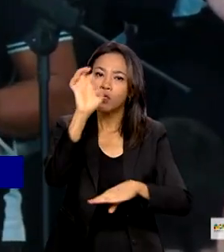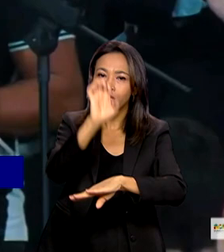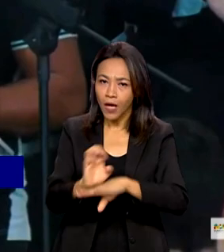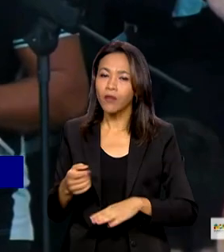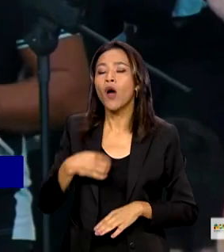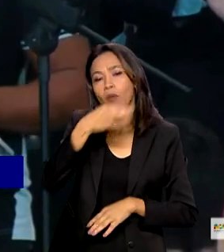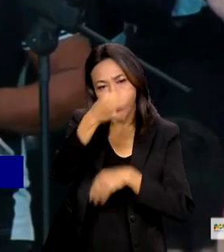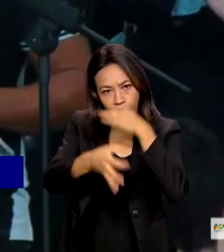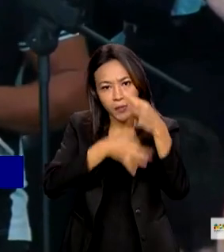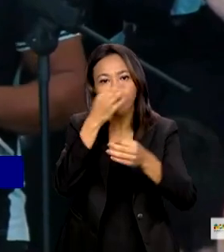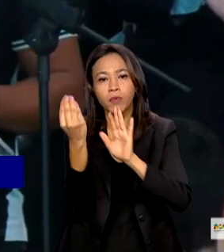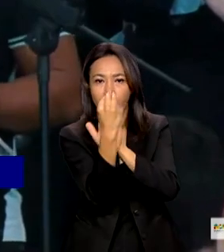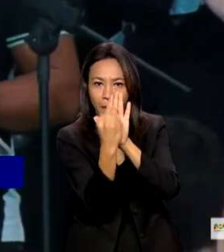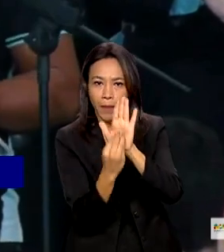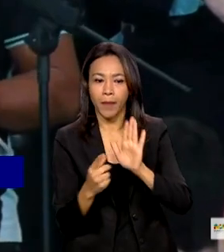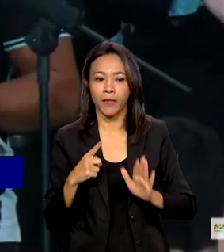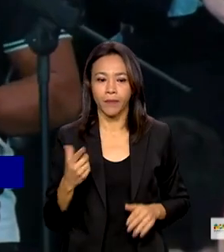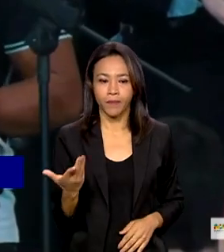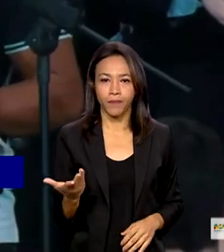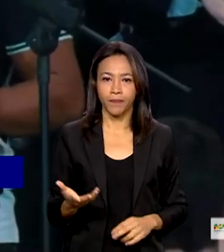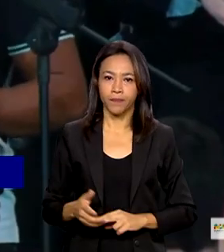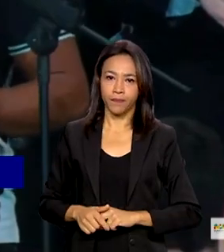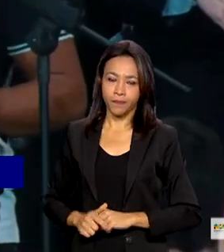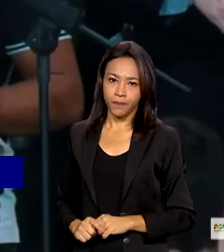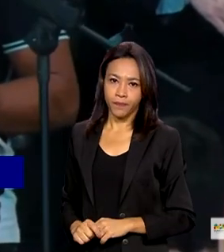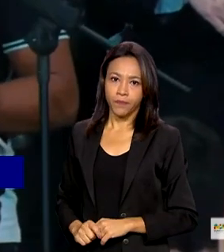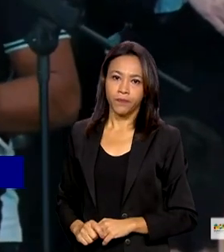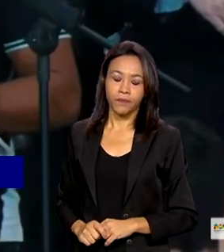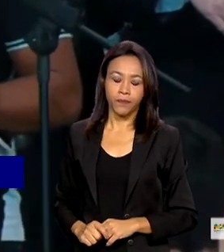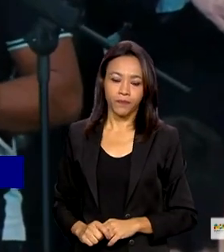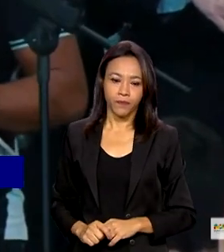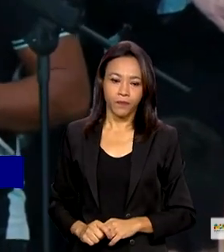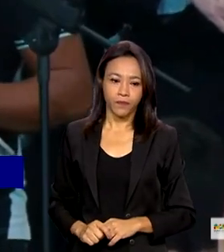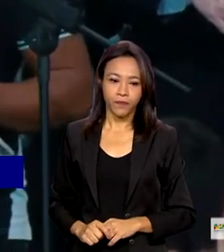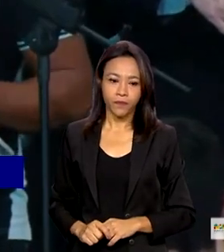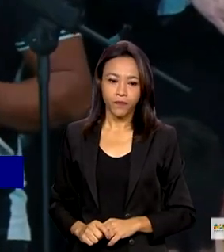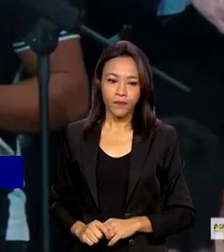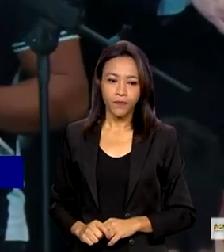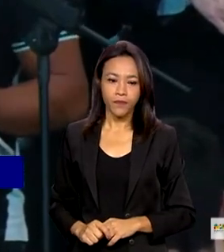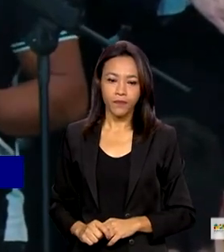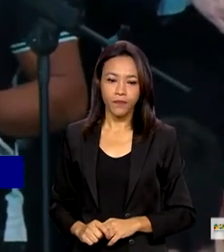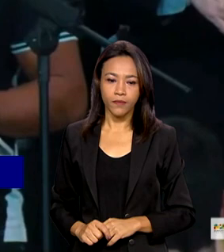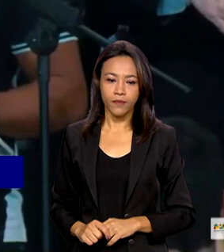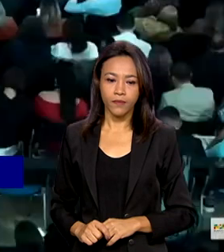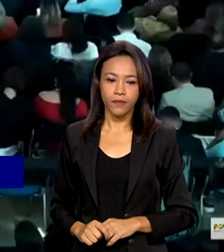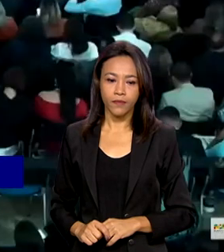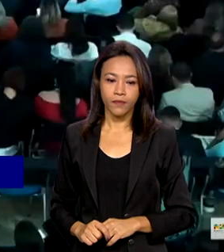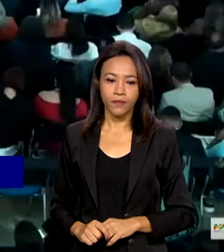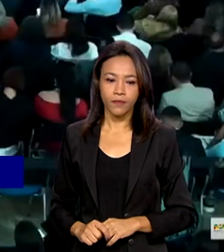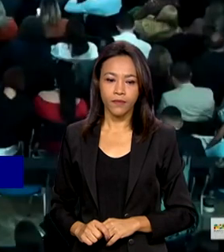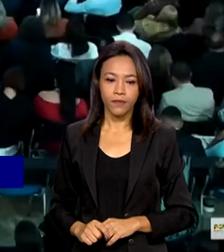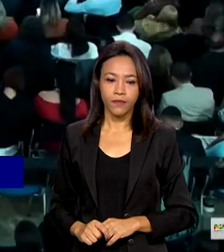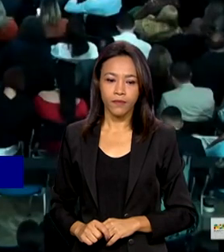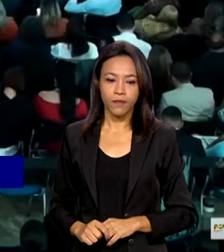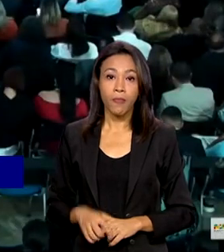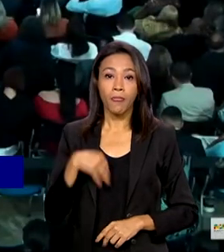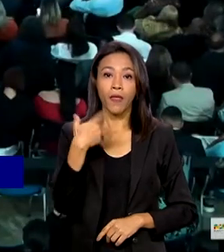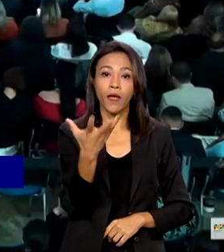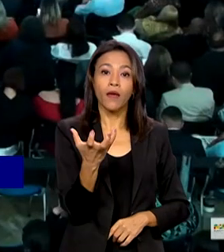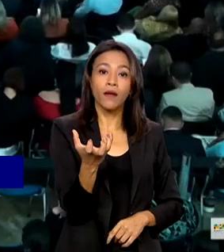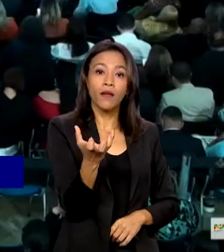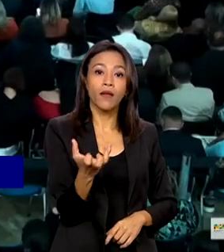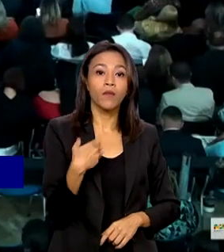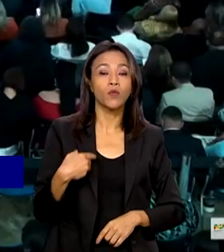na plenária. Queremos a reforma, construções das escolas. Queremos